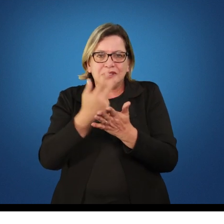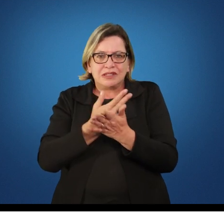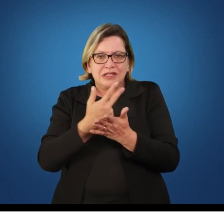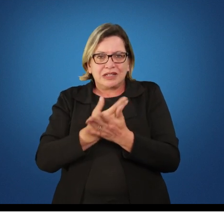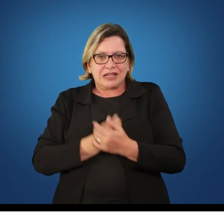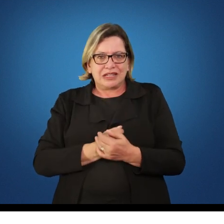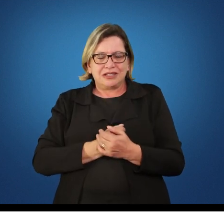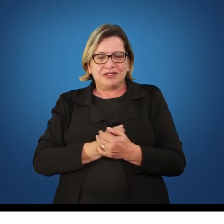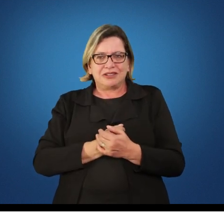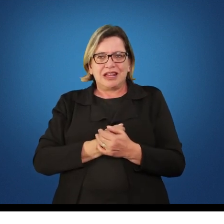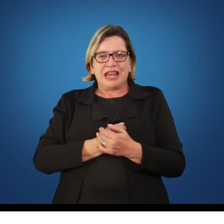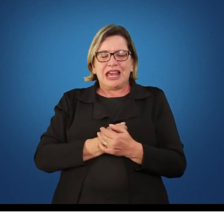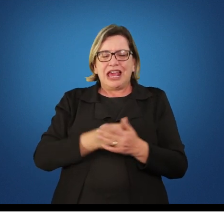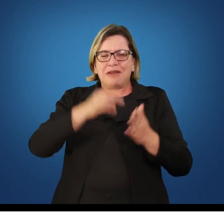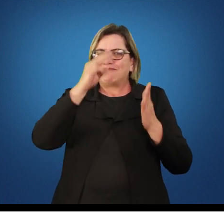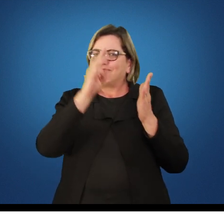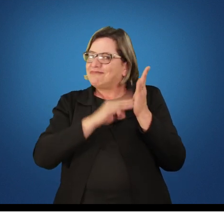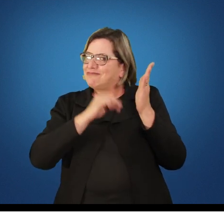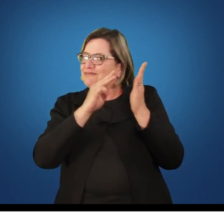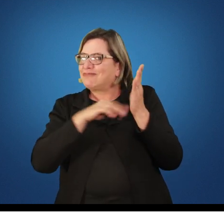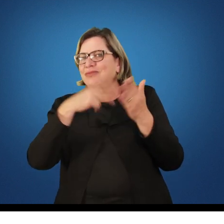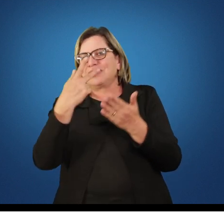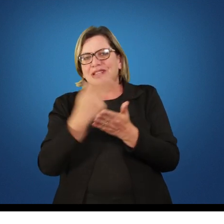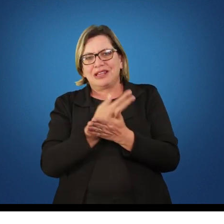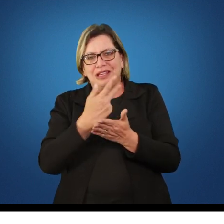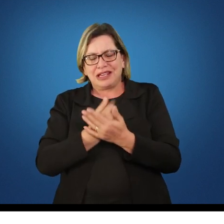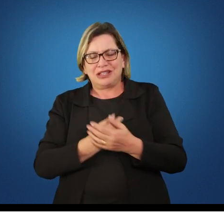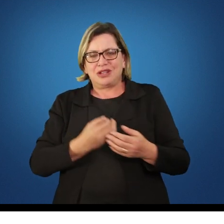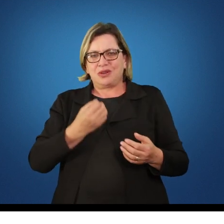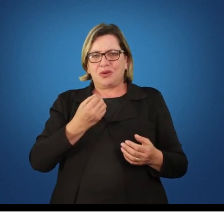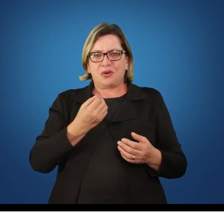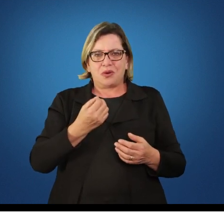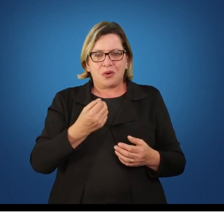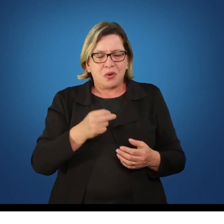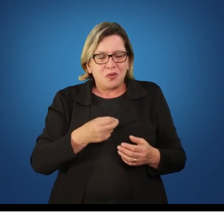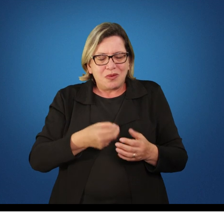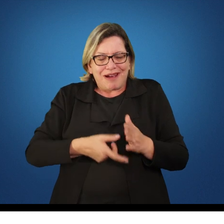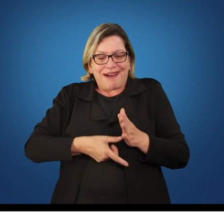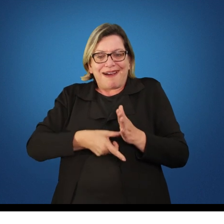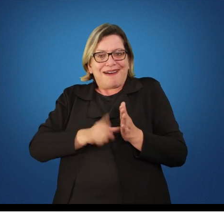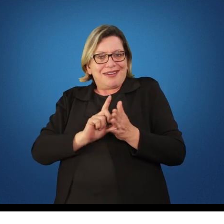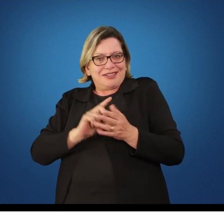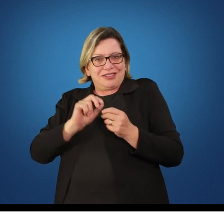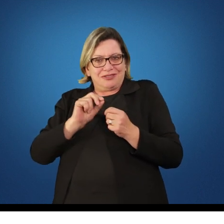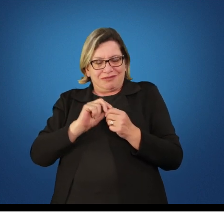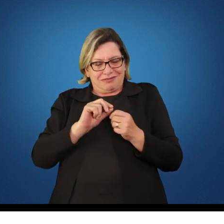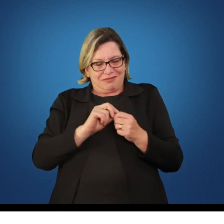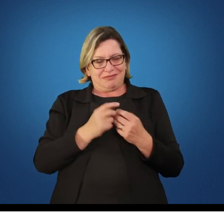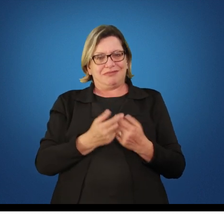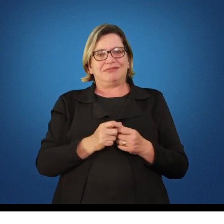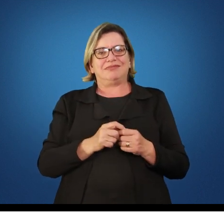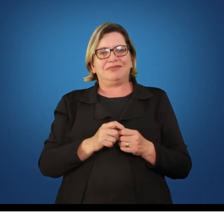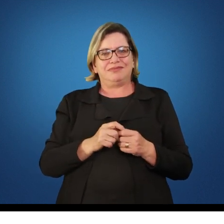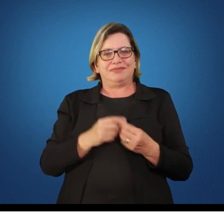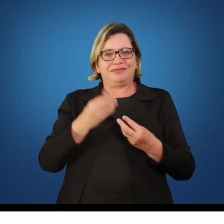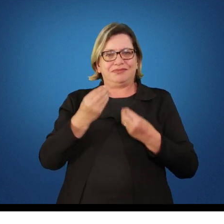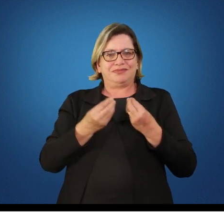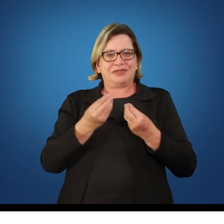metodológicas, ou chamou essa criança precocemente para tal modalidade. Dentro de um programa